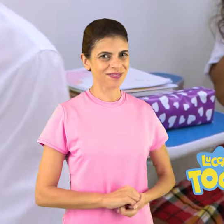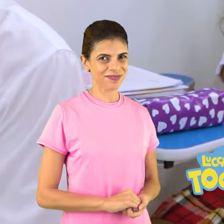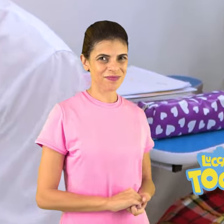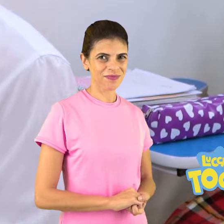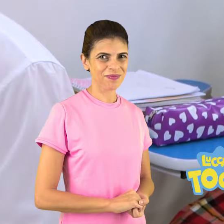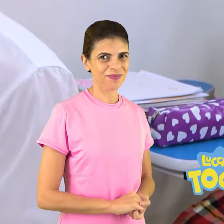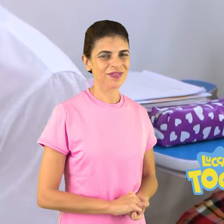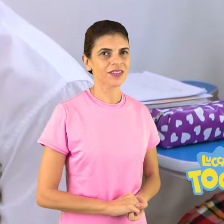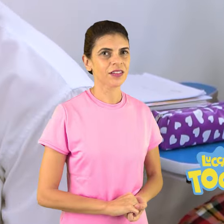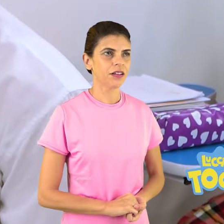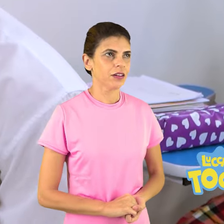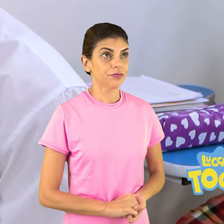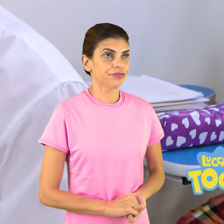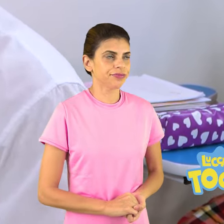Era só o que me faltava.